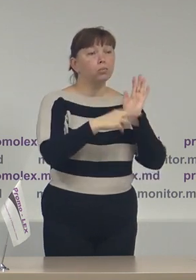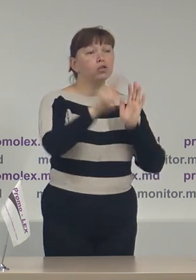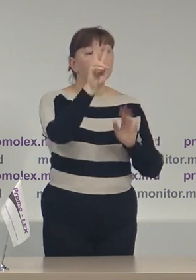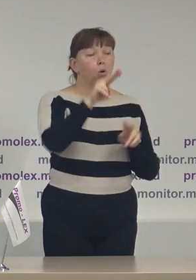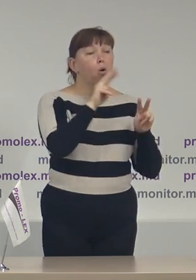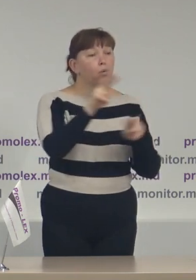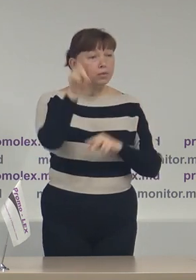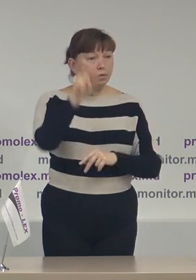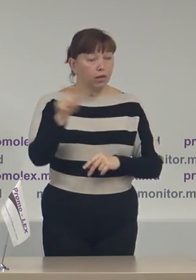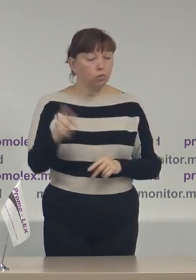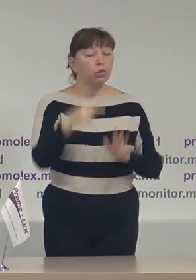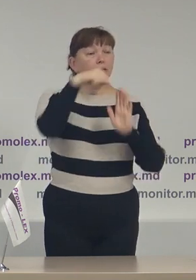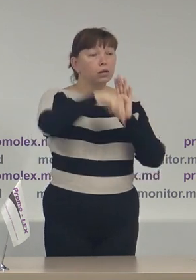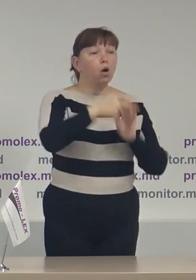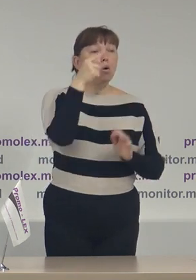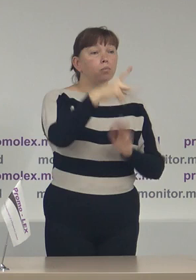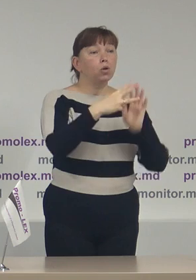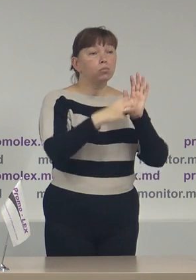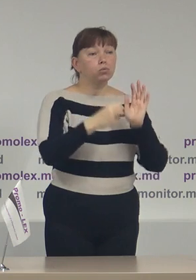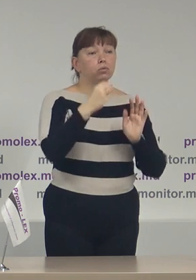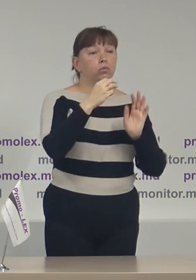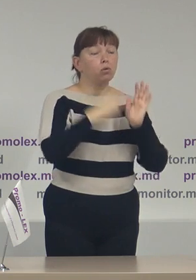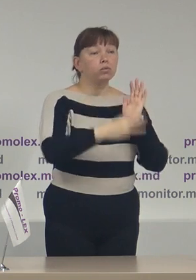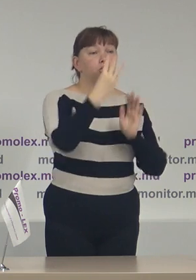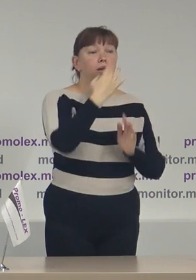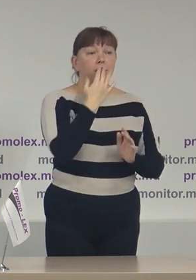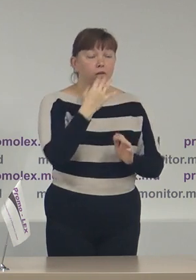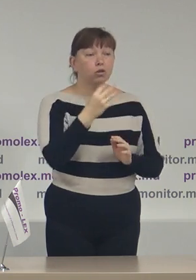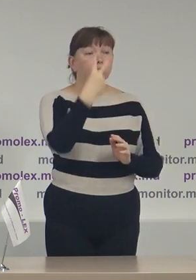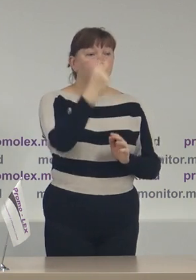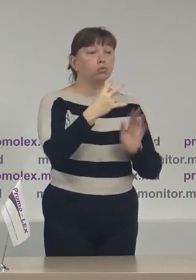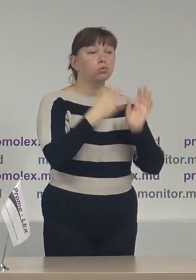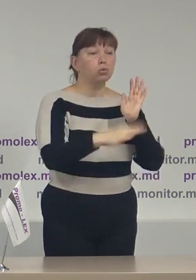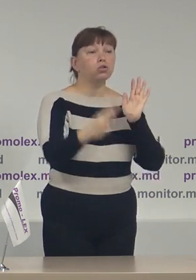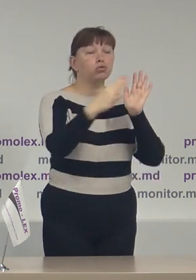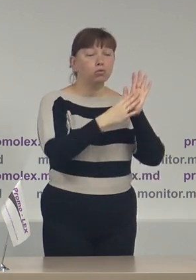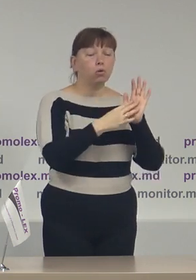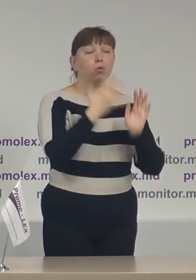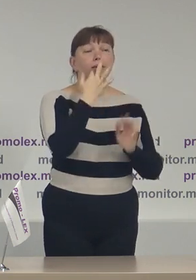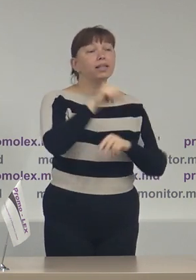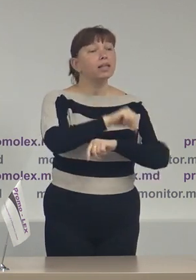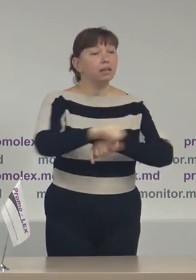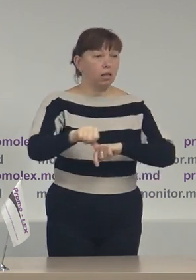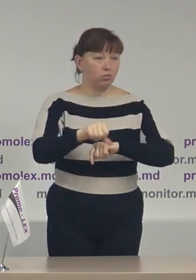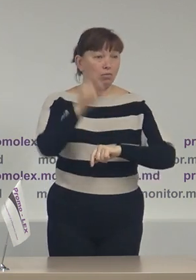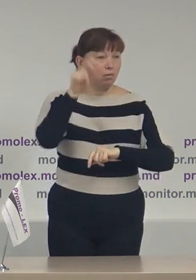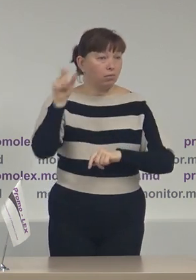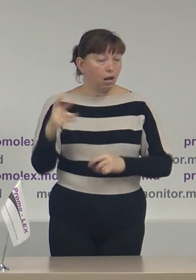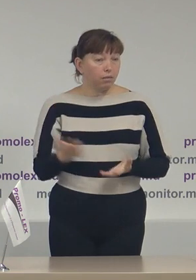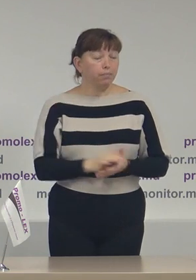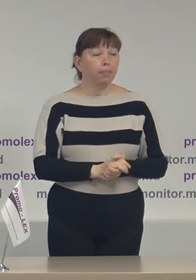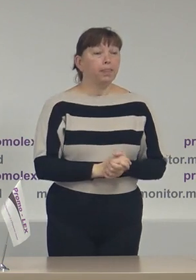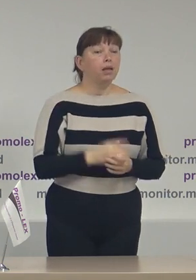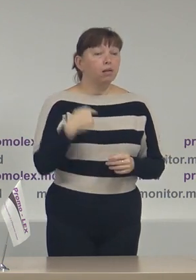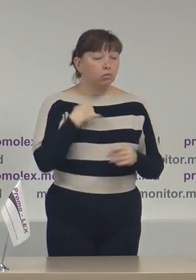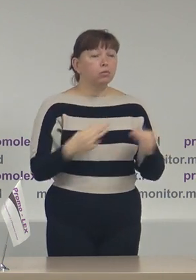observători dintre care 1.883 naționali și 299 observători internaționali. Am făcut referire